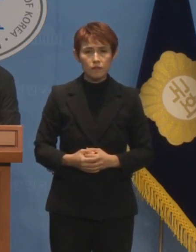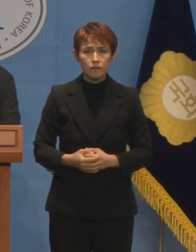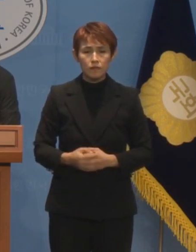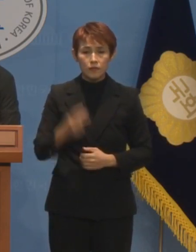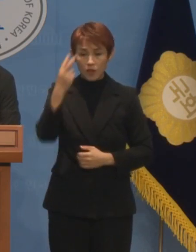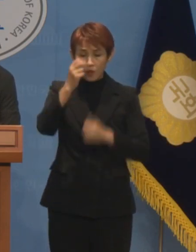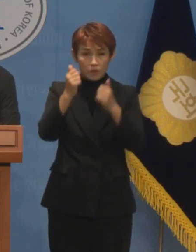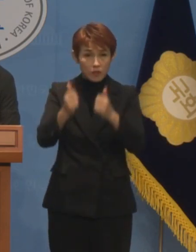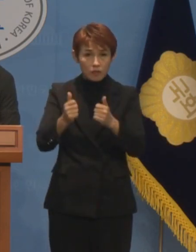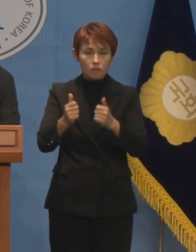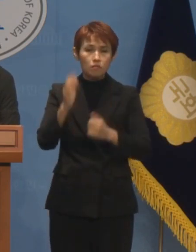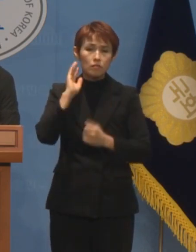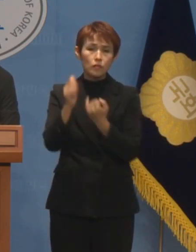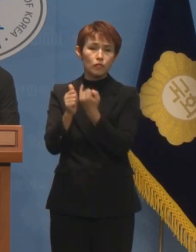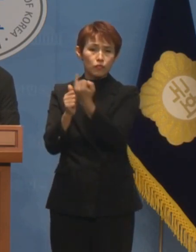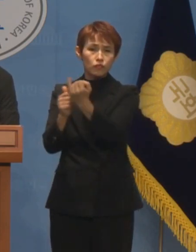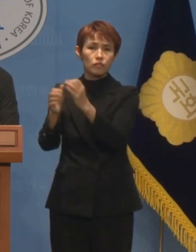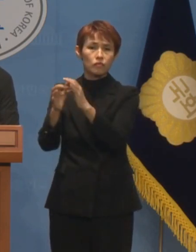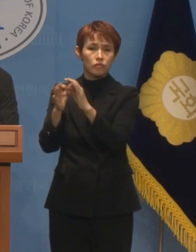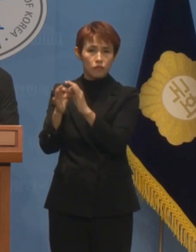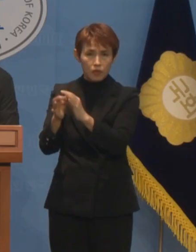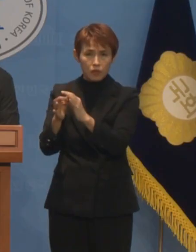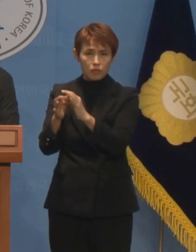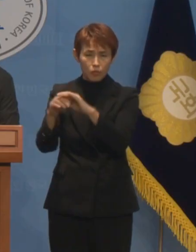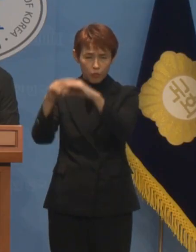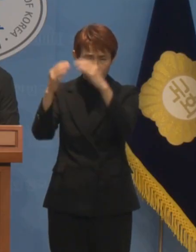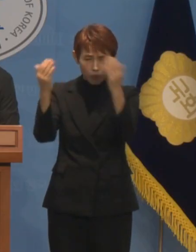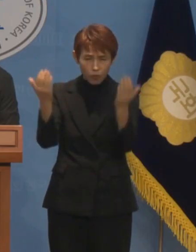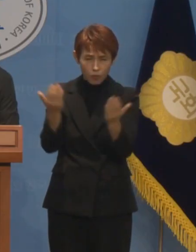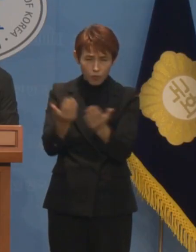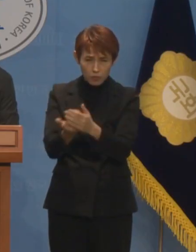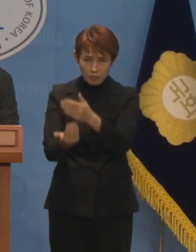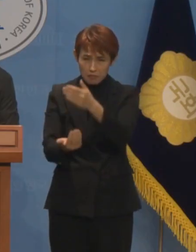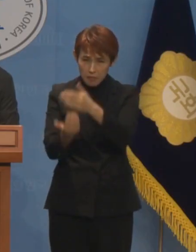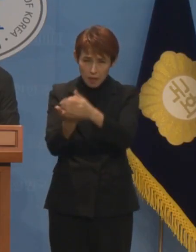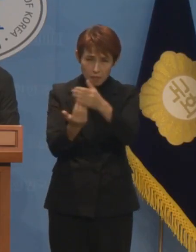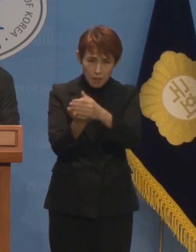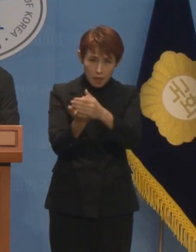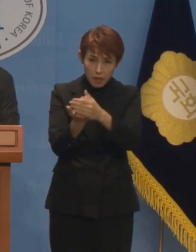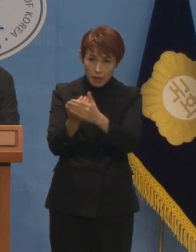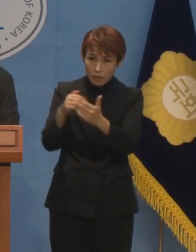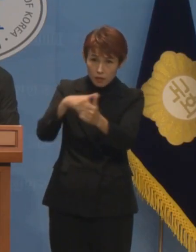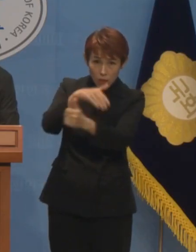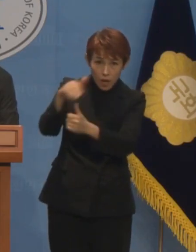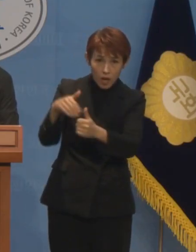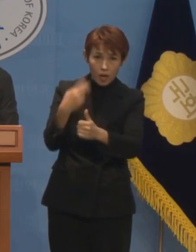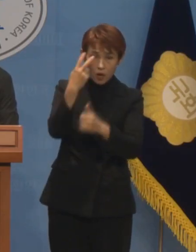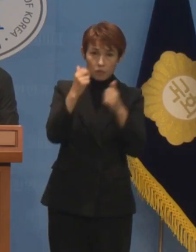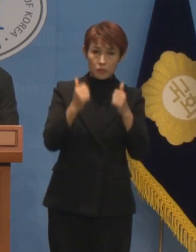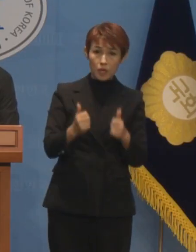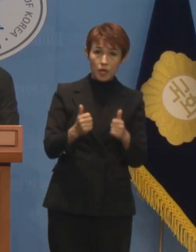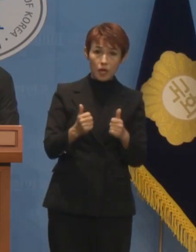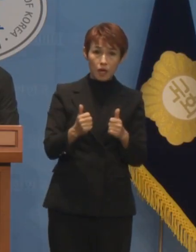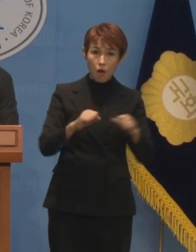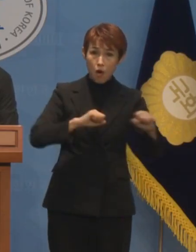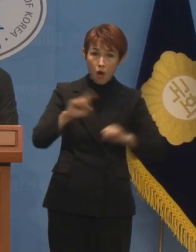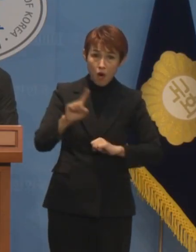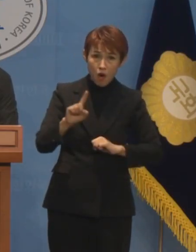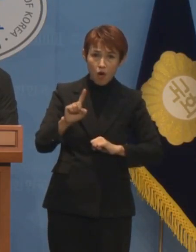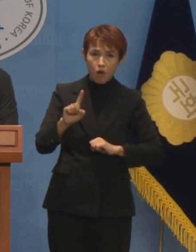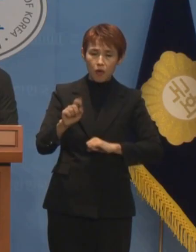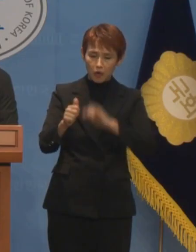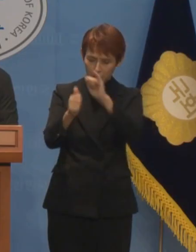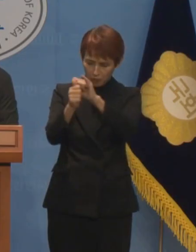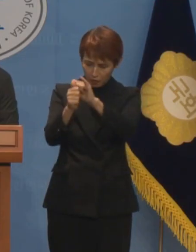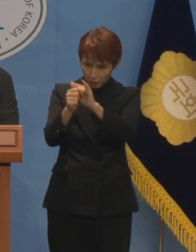검찰은 김건희 여사와 관련된 그 모든 사건들마다 자신의 본부는 내팽개치고 충직한